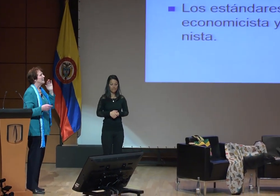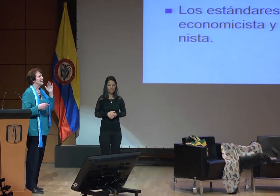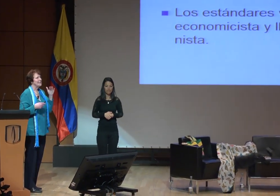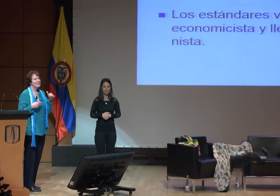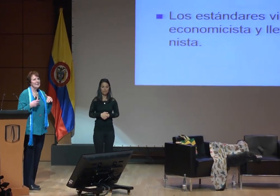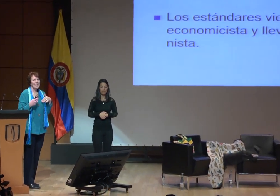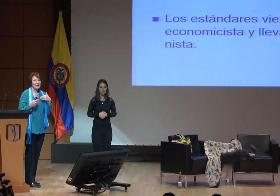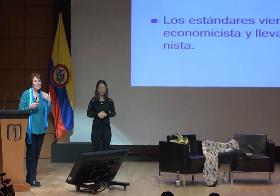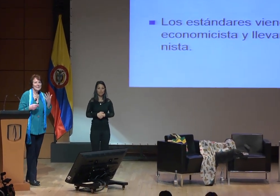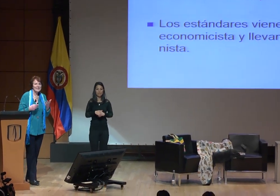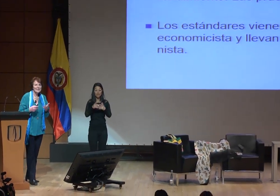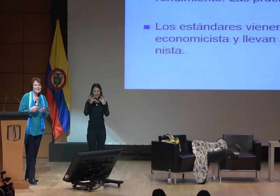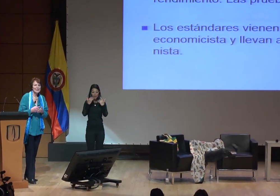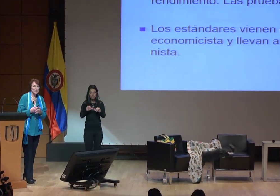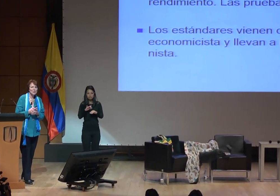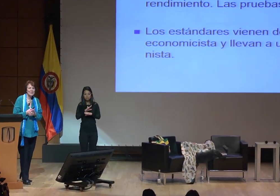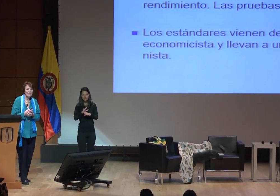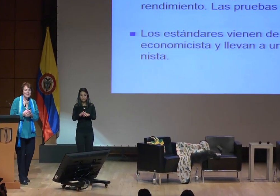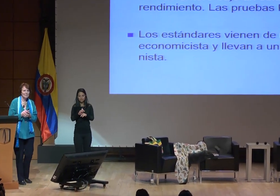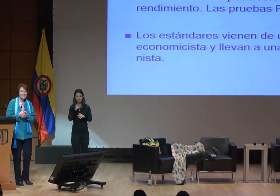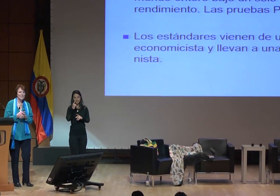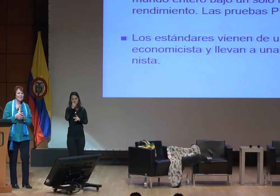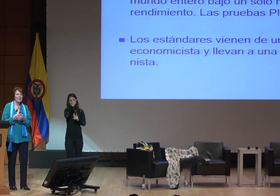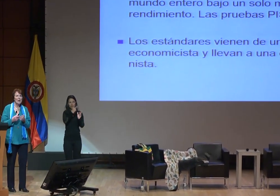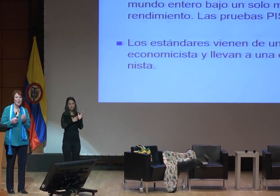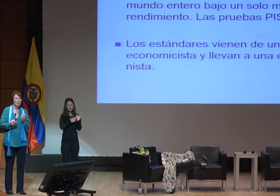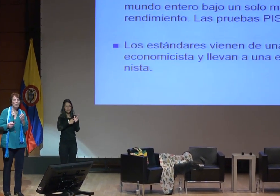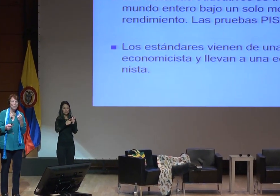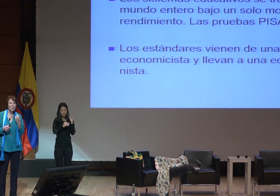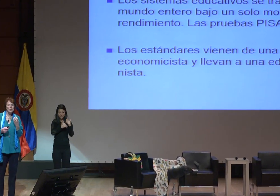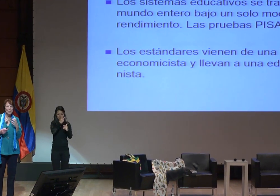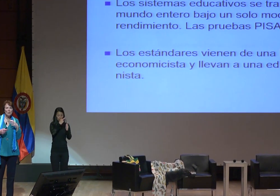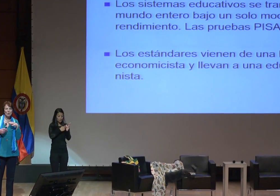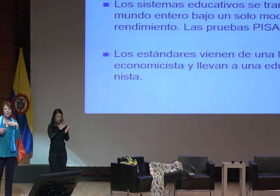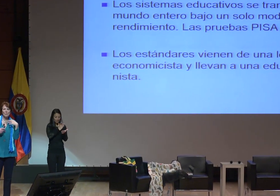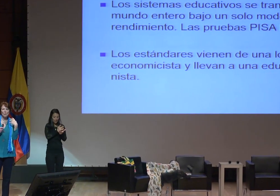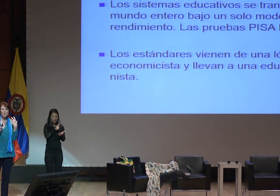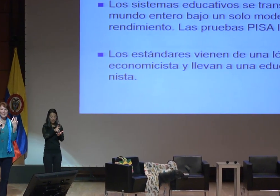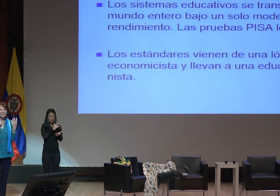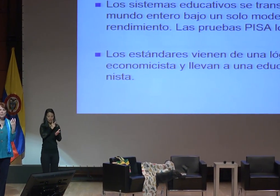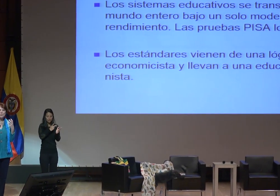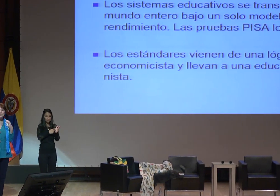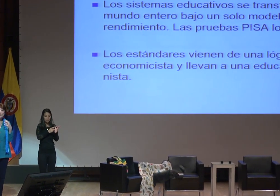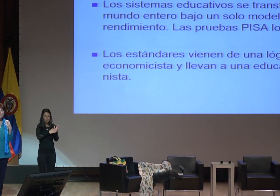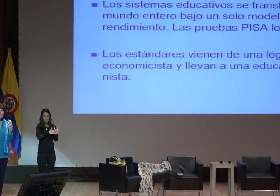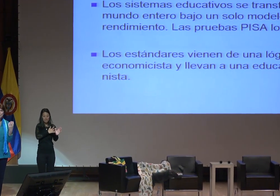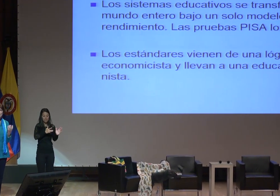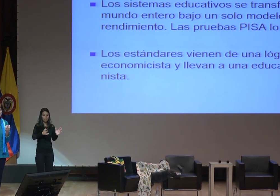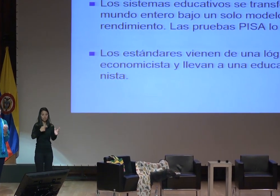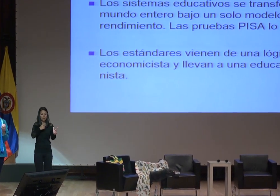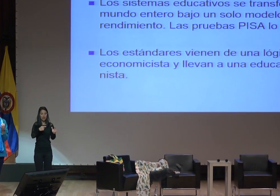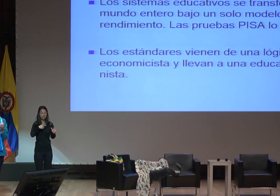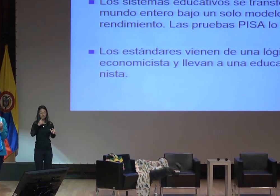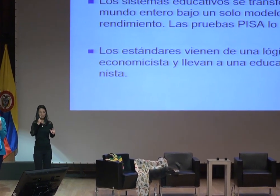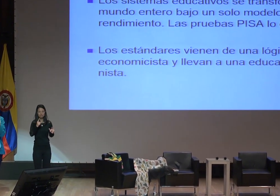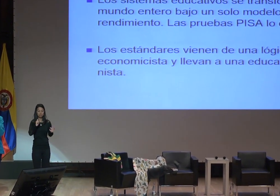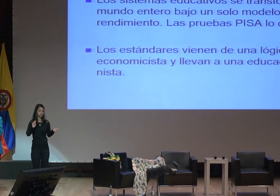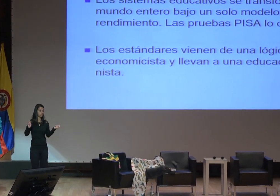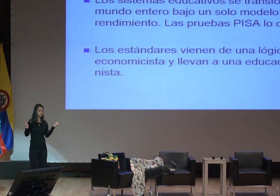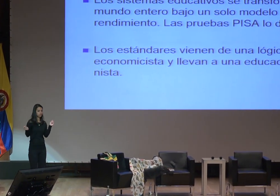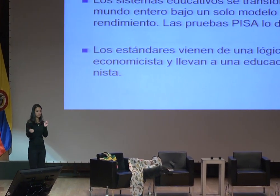y a partir de 2000 hubo un cambio muy fundamental